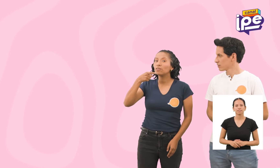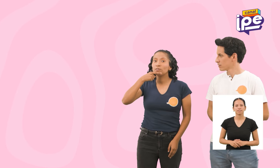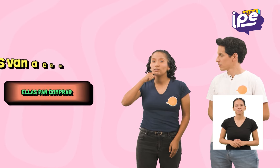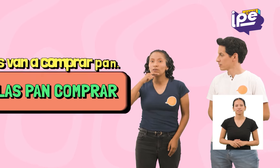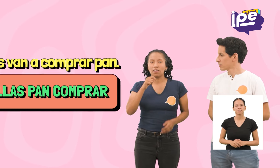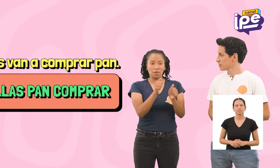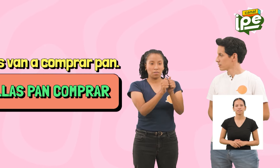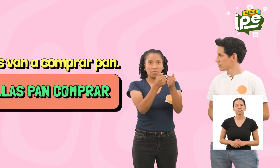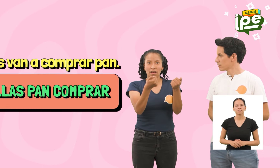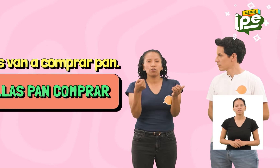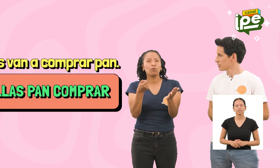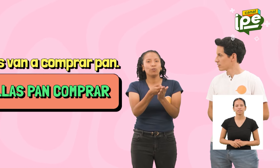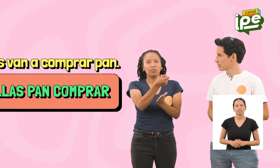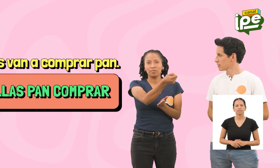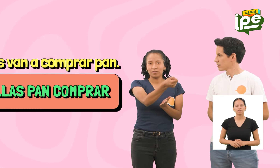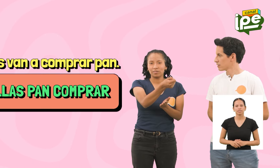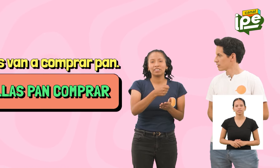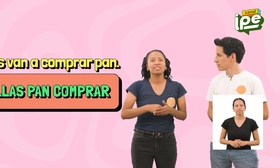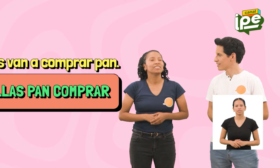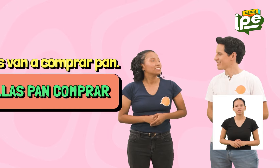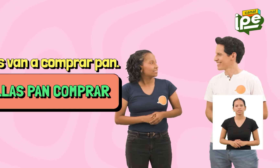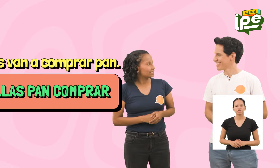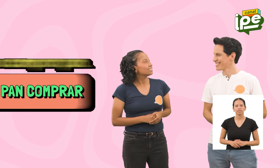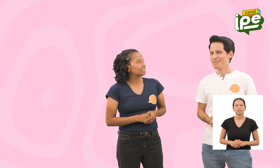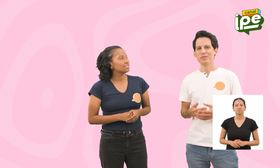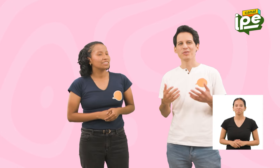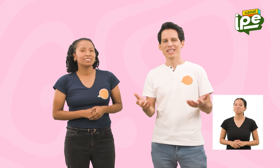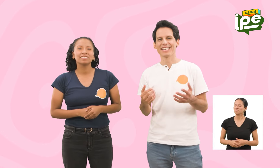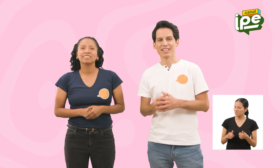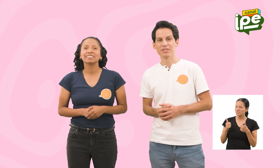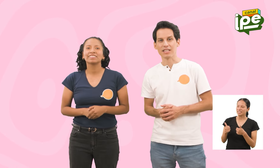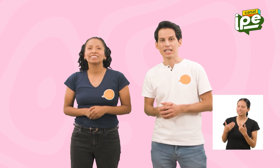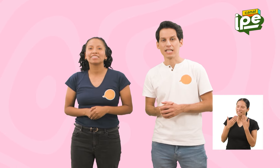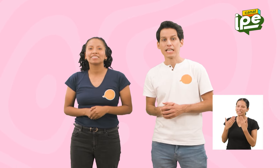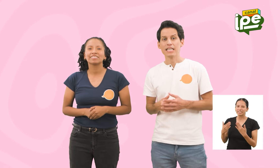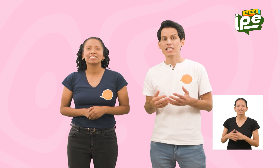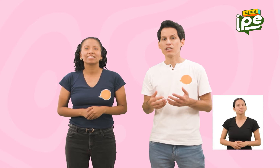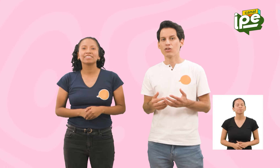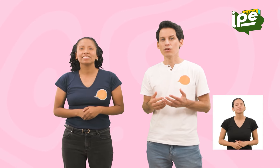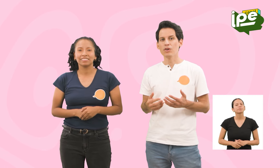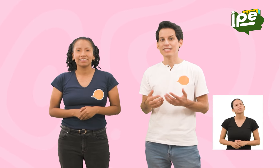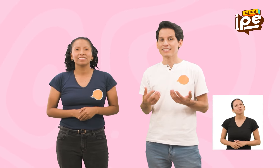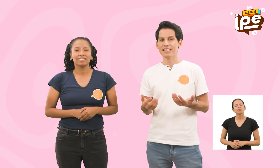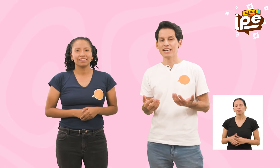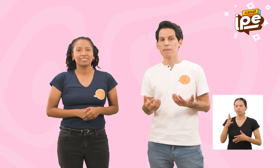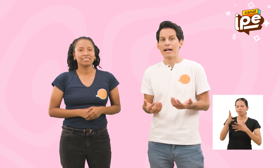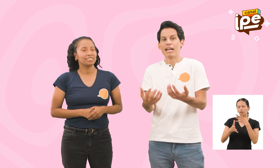Ellas compran pan Muy bien, Ana Rosa. ¿Y cómo es la seña para